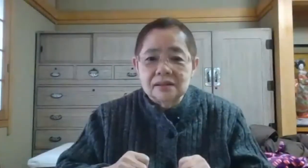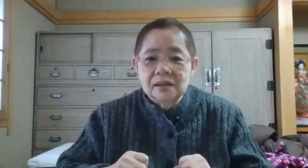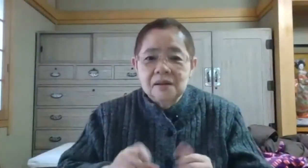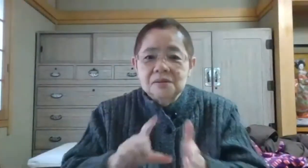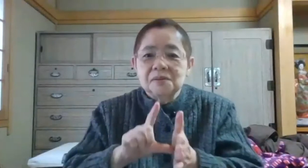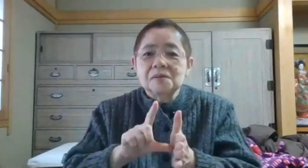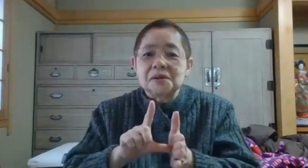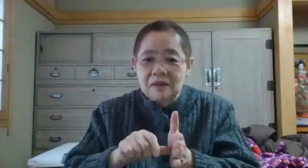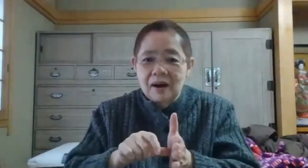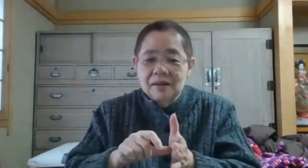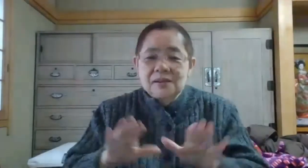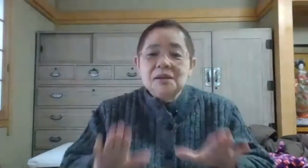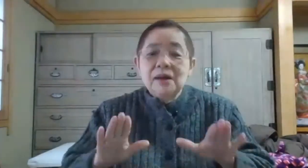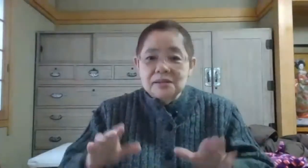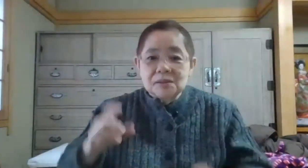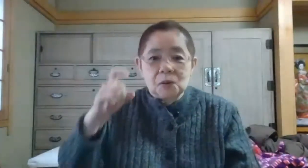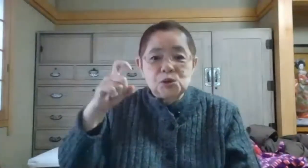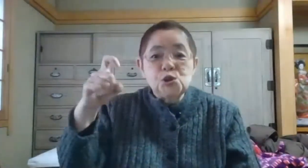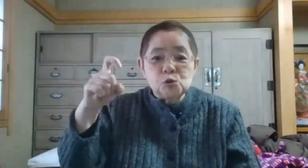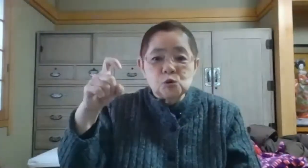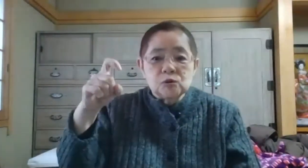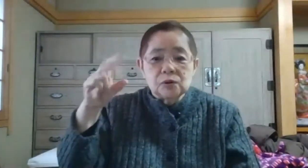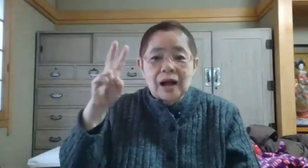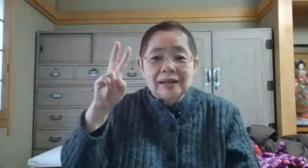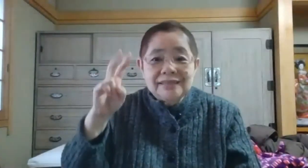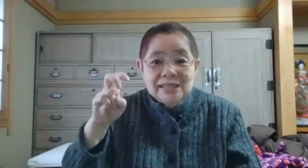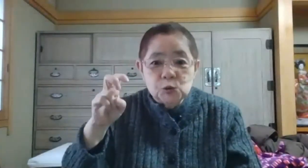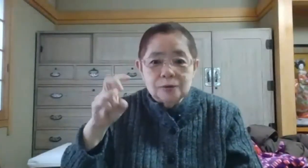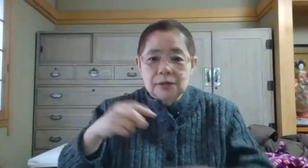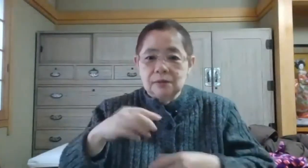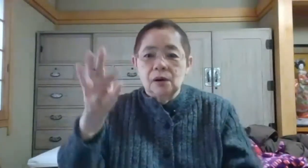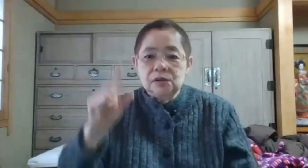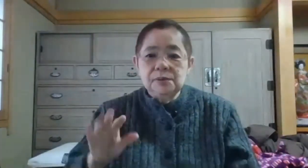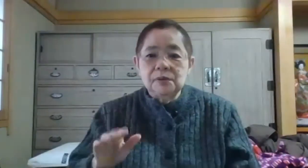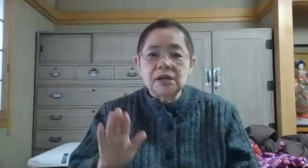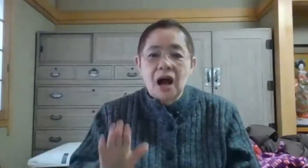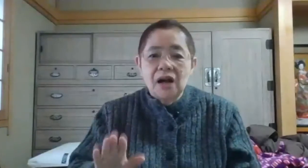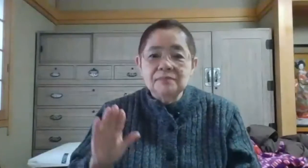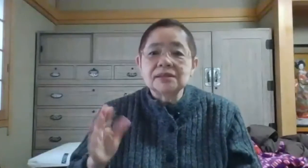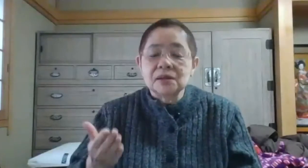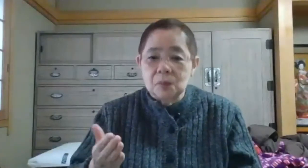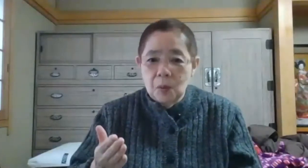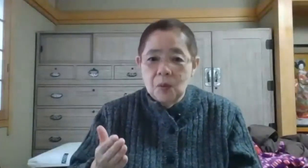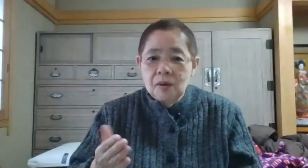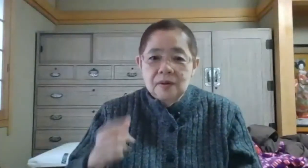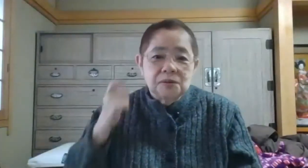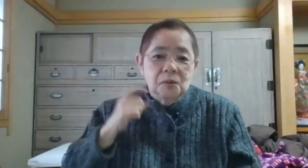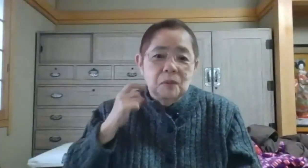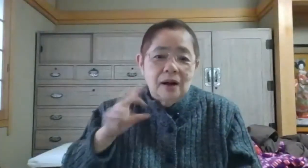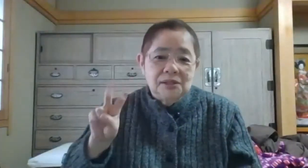その時は今ですと10とか20っていう指文字がありますけども昭和20